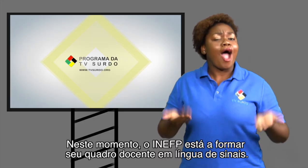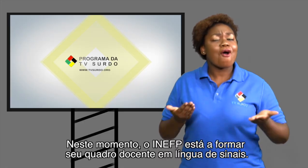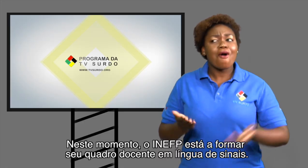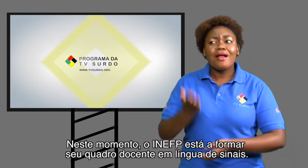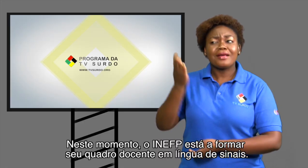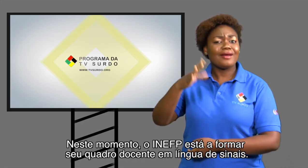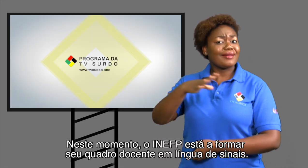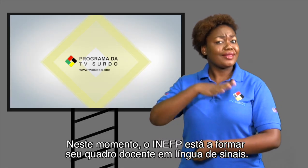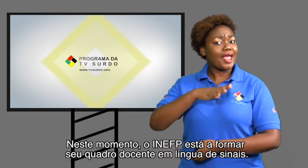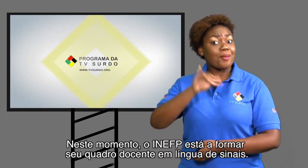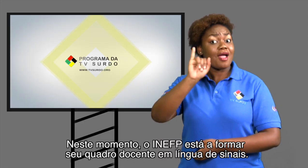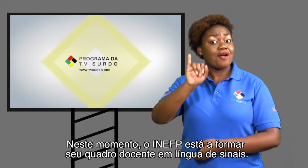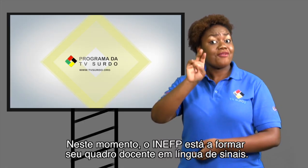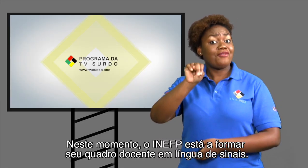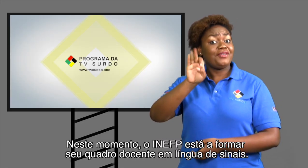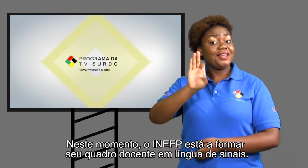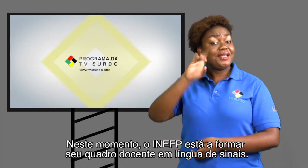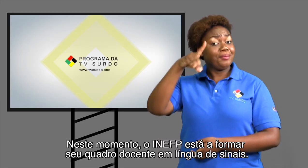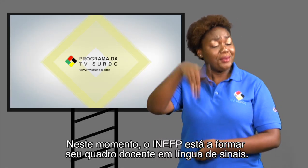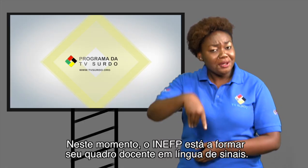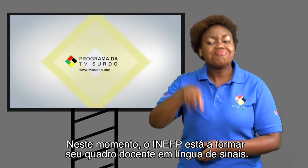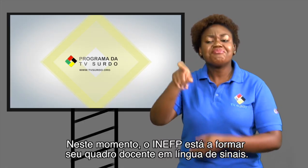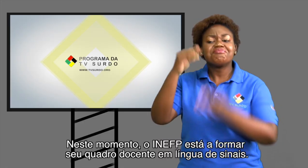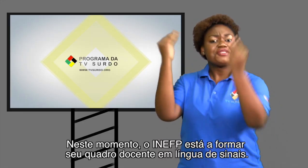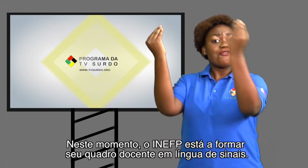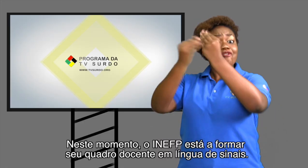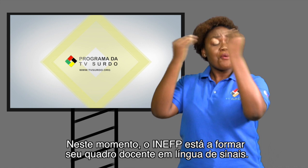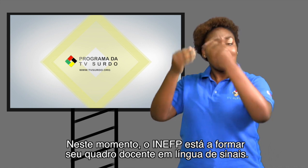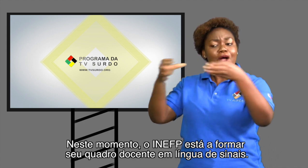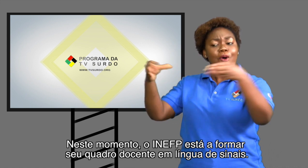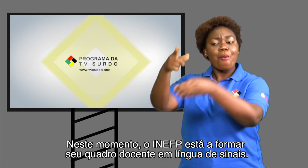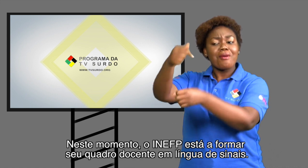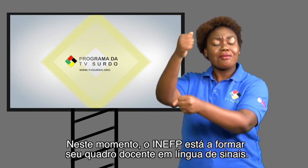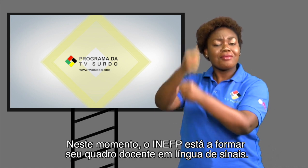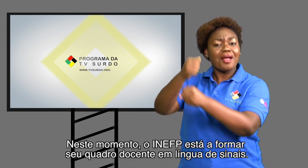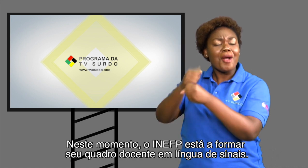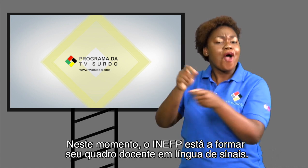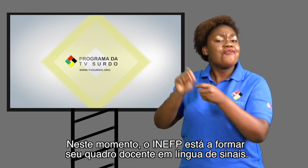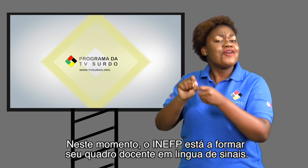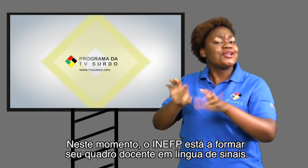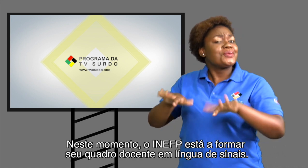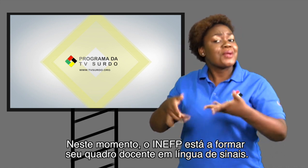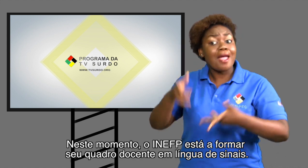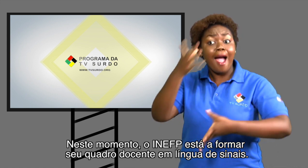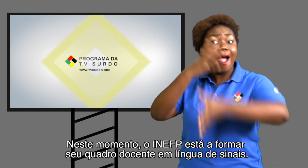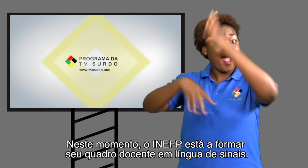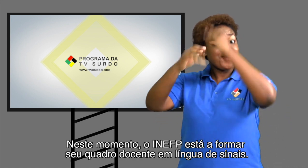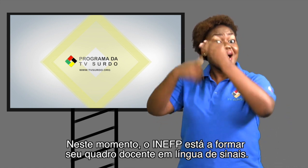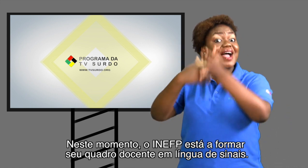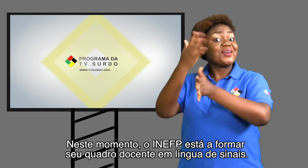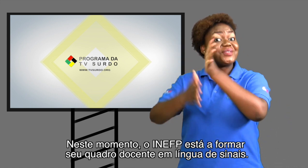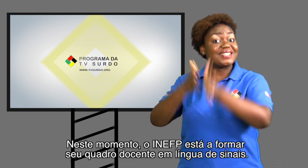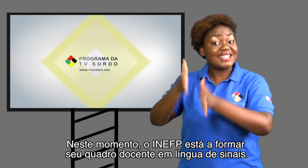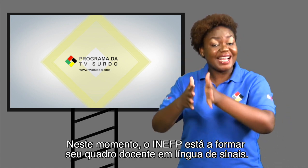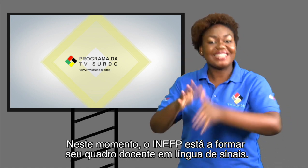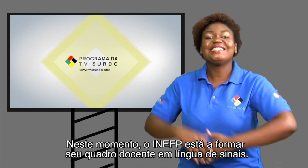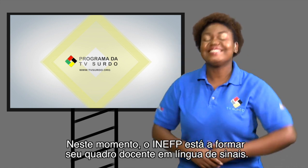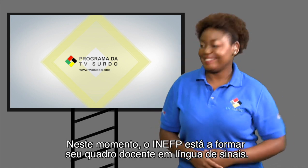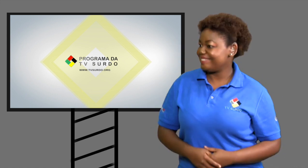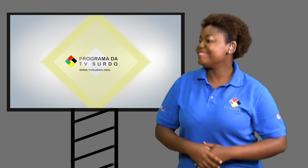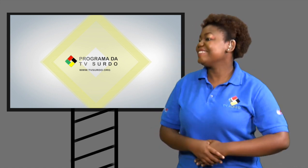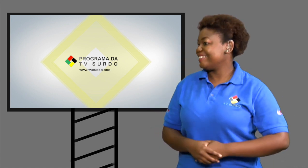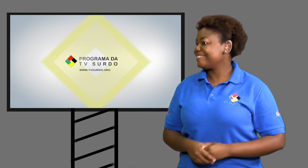Neste momento, o INEFP está a formar seu quadro docente Em língua de sinais